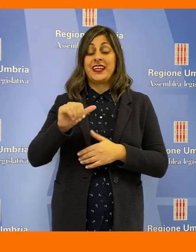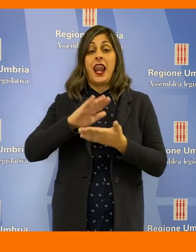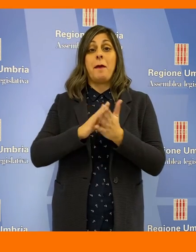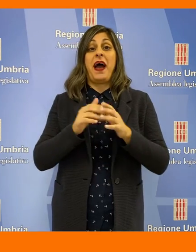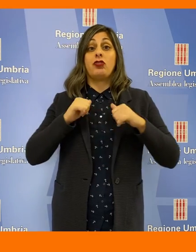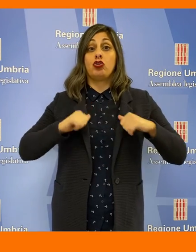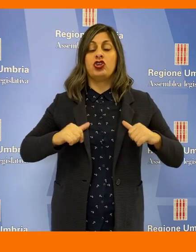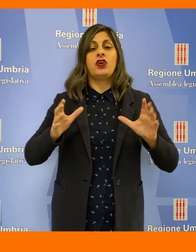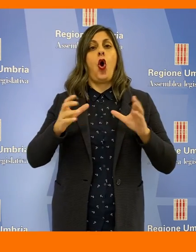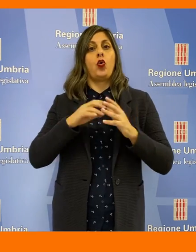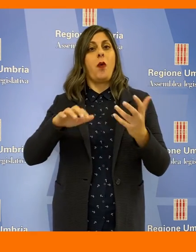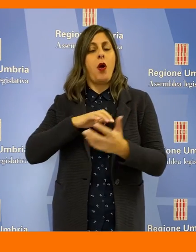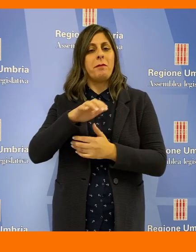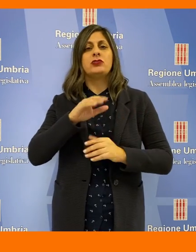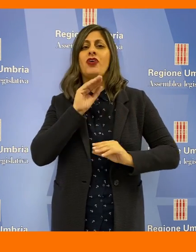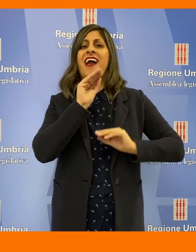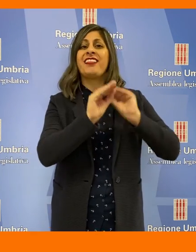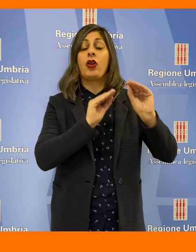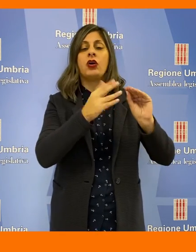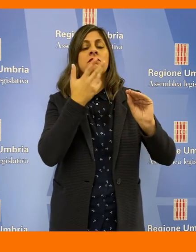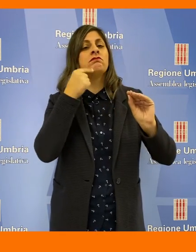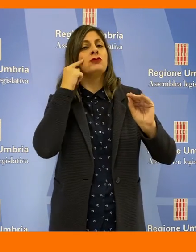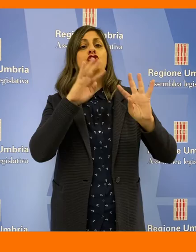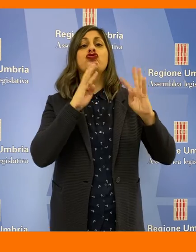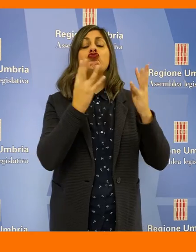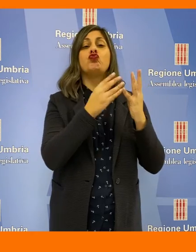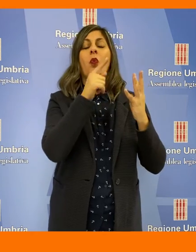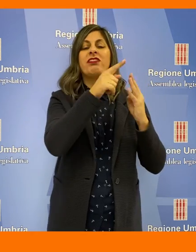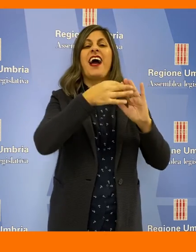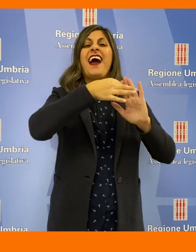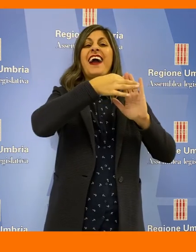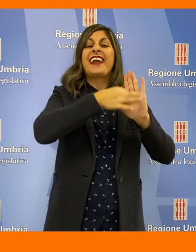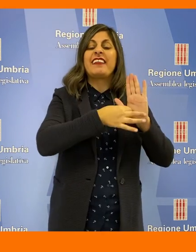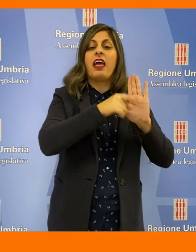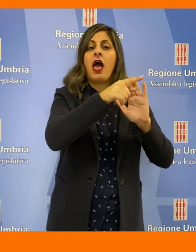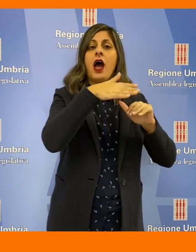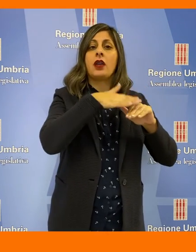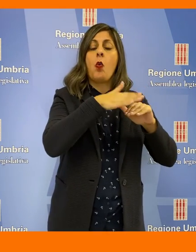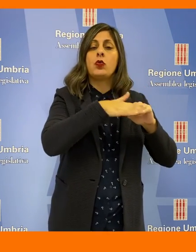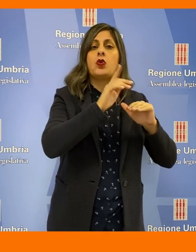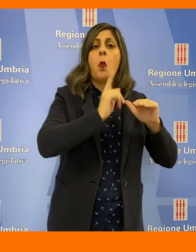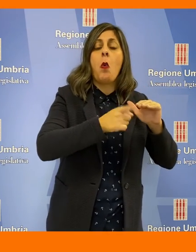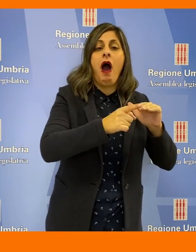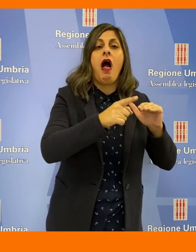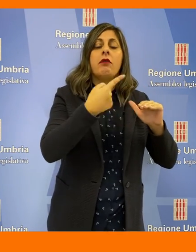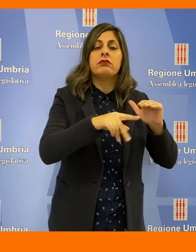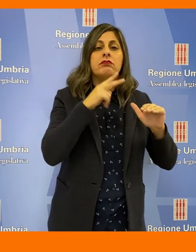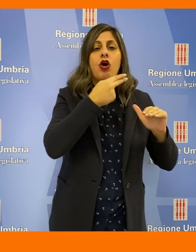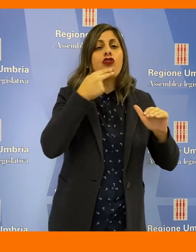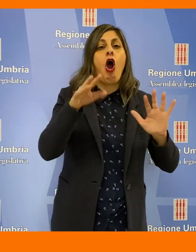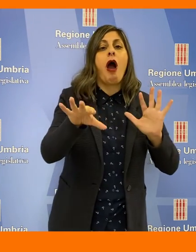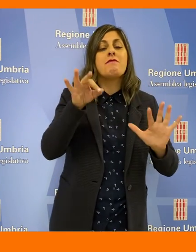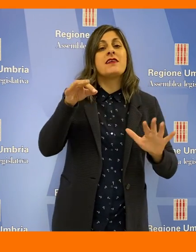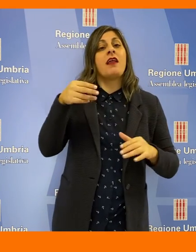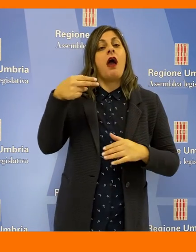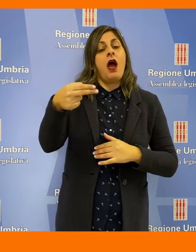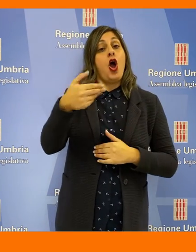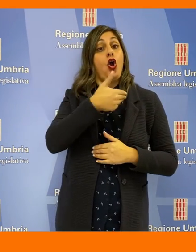PD Movimento 5 Stelle Patto Civico e Gruppo Misto per sapere dalla giunta regionale i criteri utilizzati per la nomina della